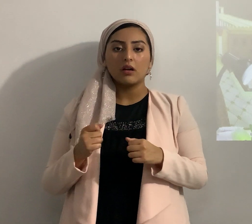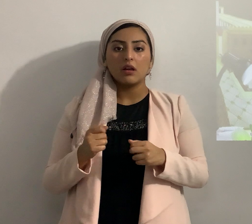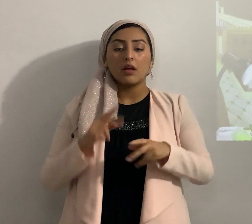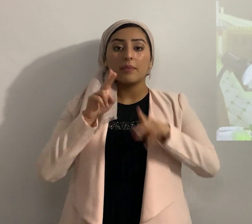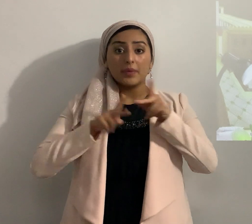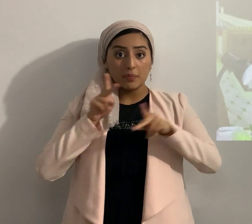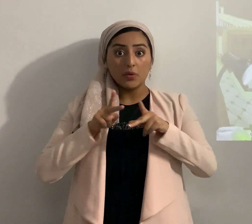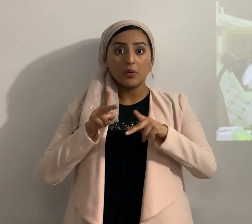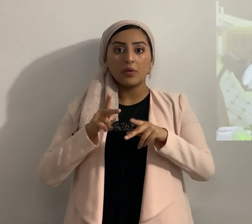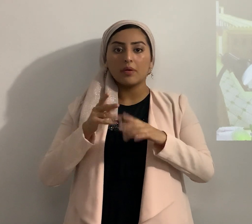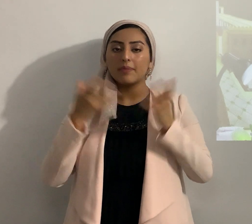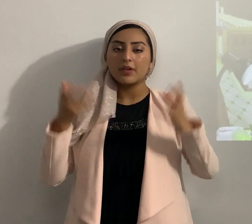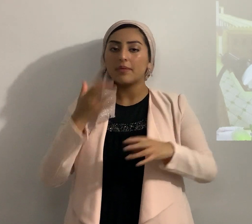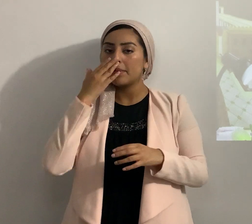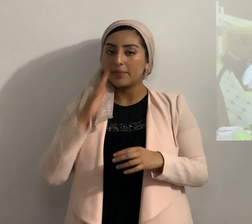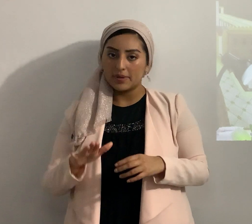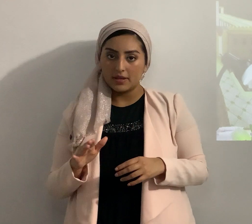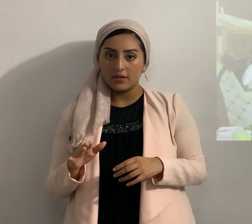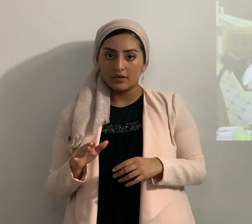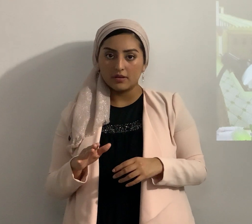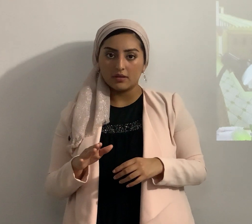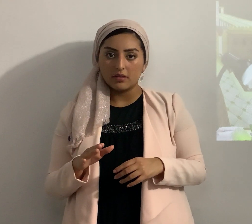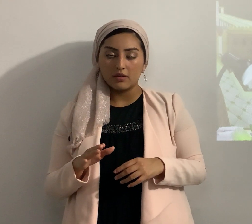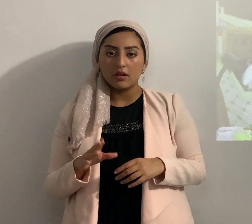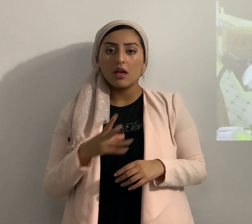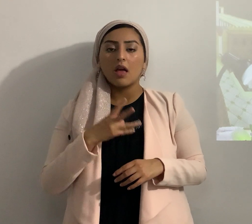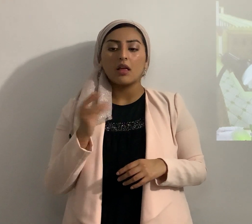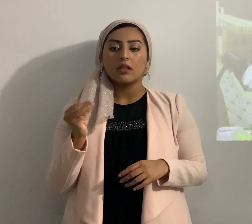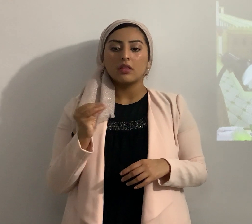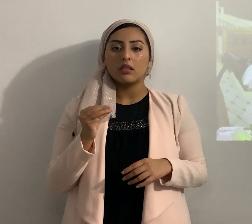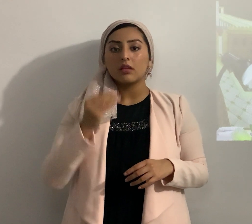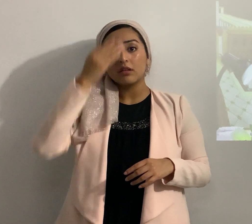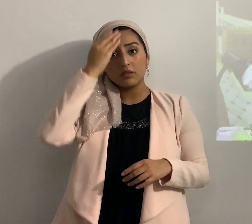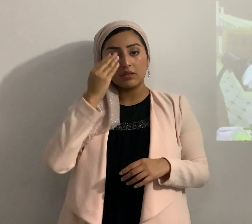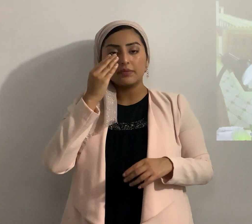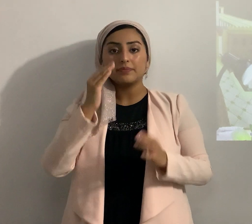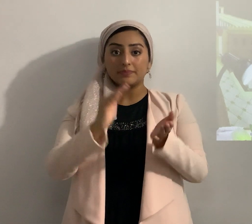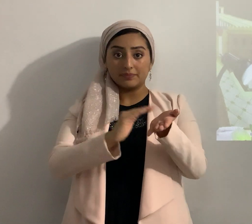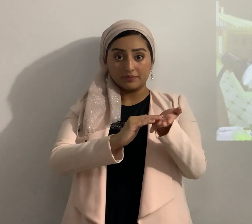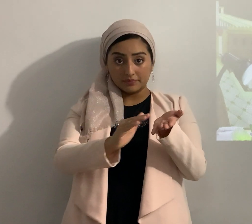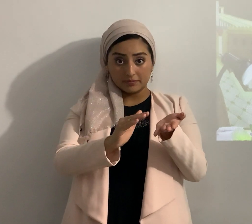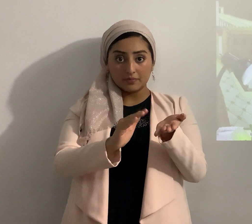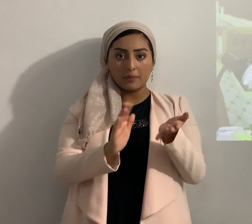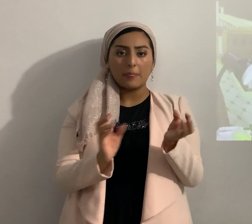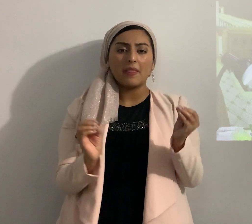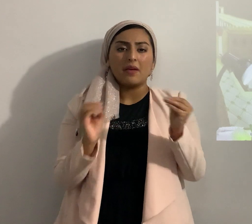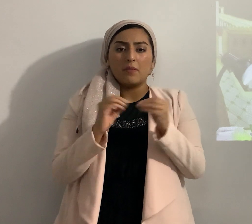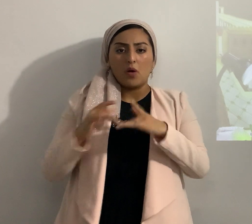es mala mala y entonces el eterno permite que se endurezca más su corazón